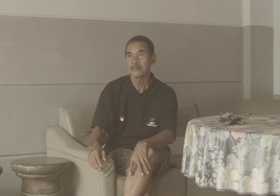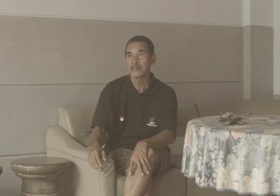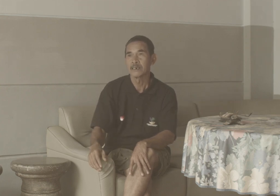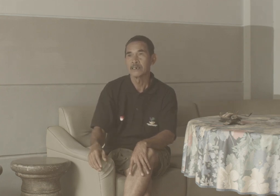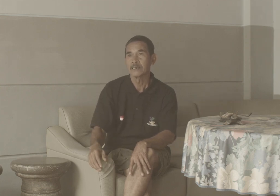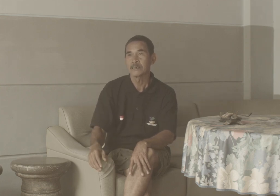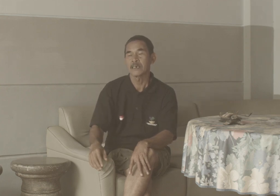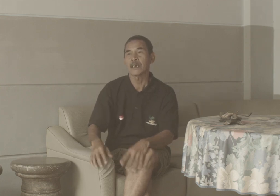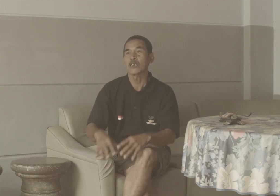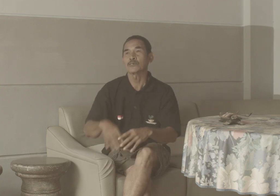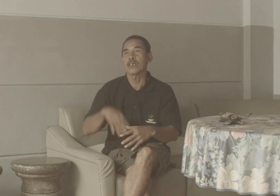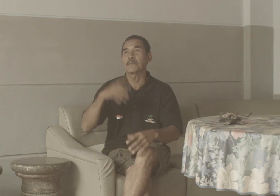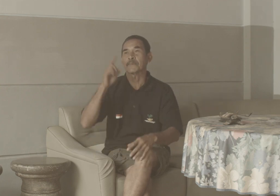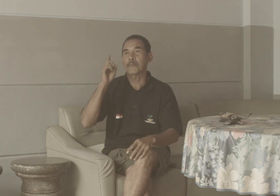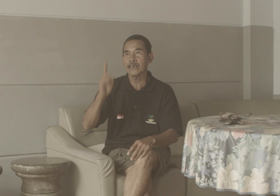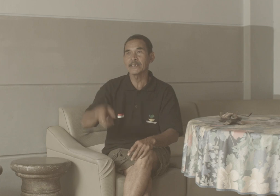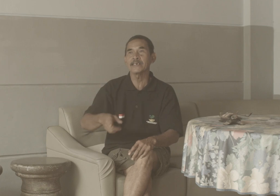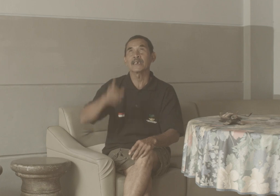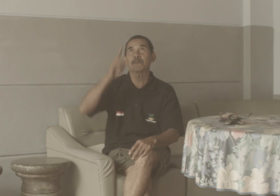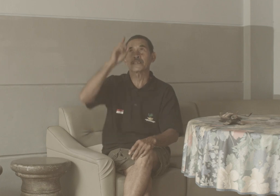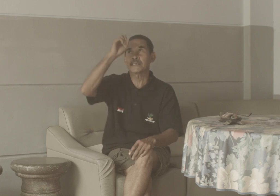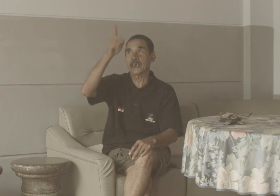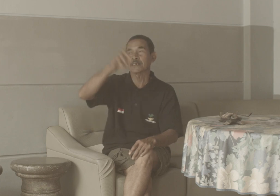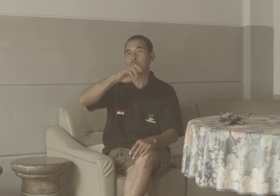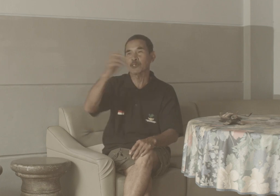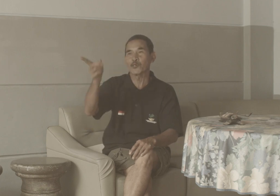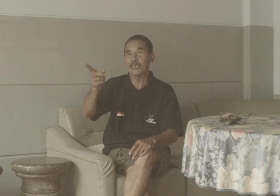Ya Kalau Selamat pagi Selamat siang Selamat sore